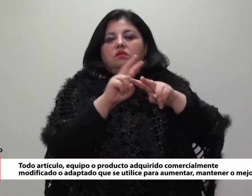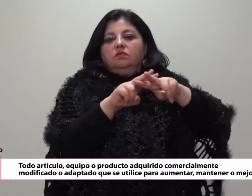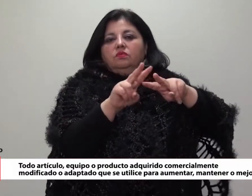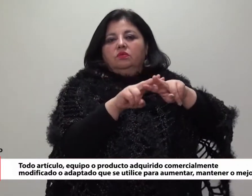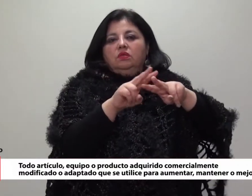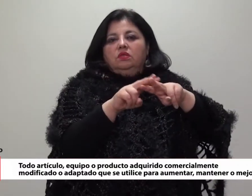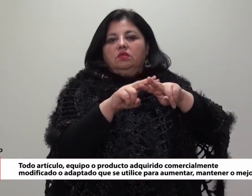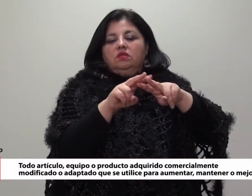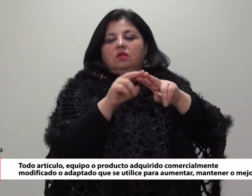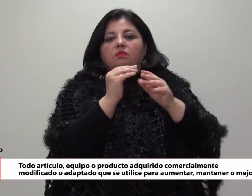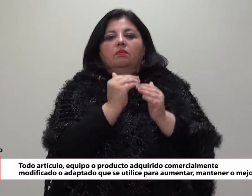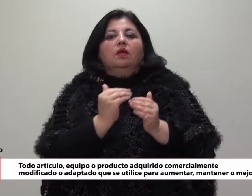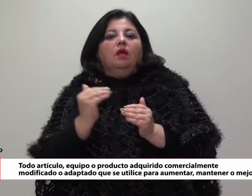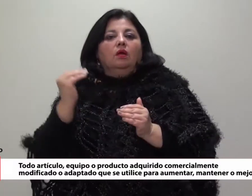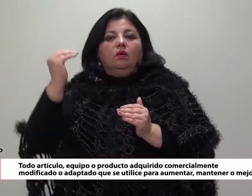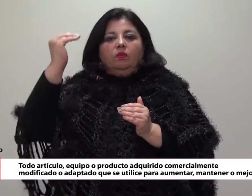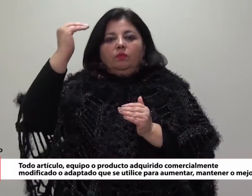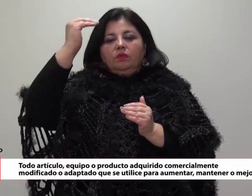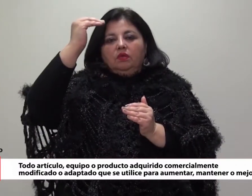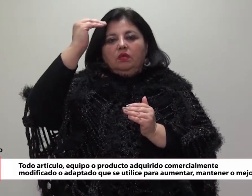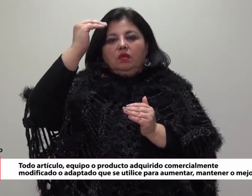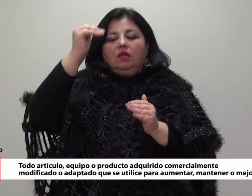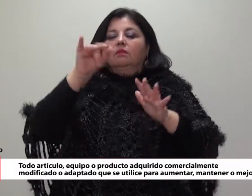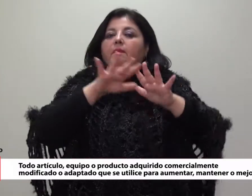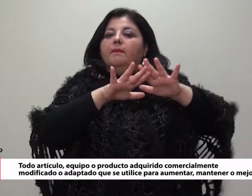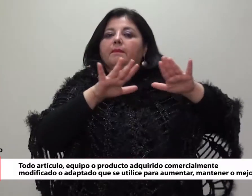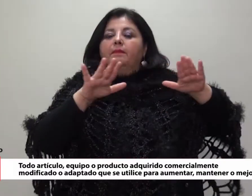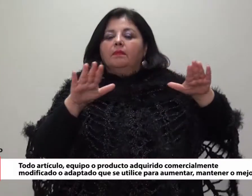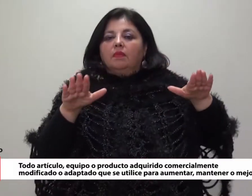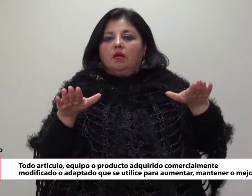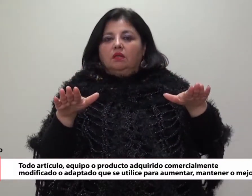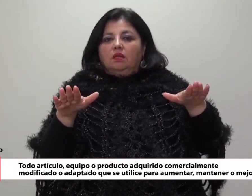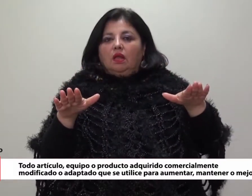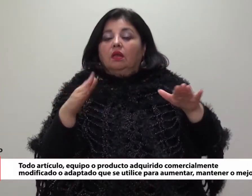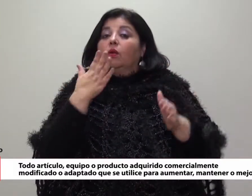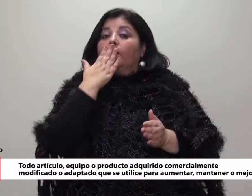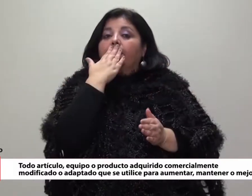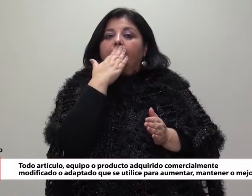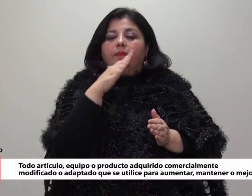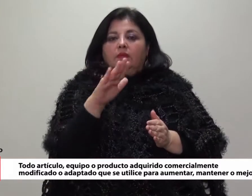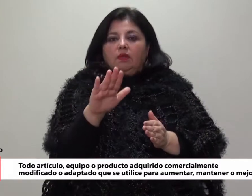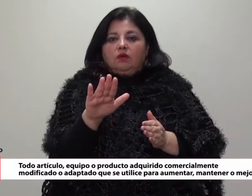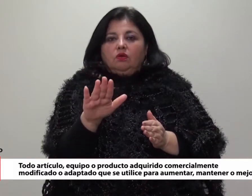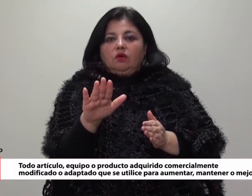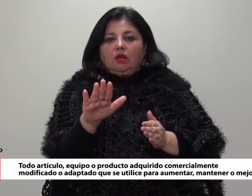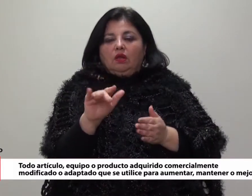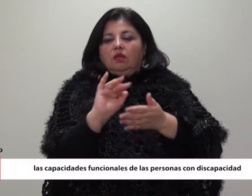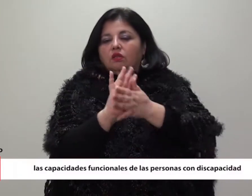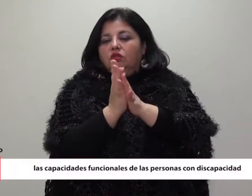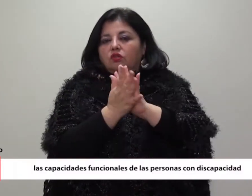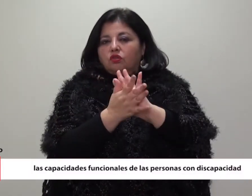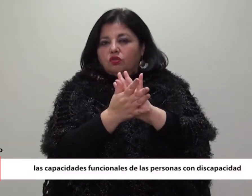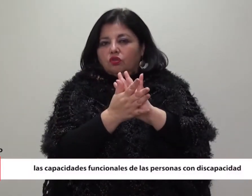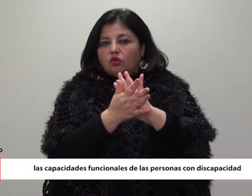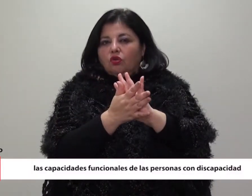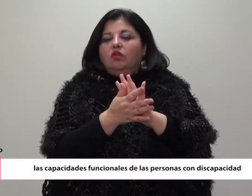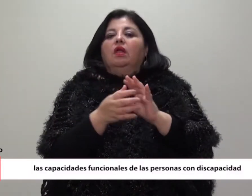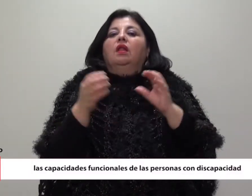mantener O mejorar Las capacidades funcionales de las personas